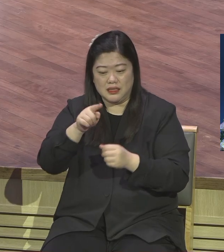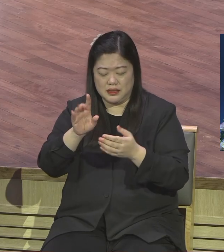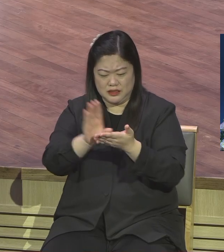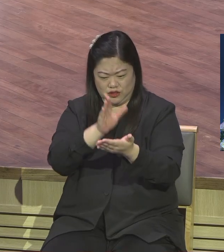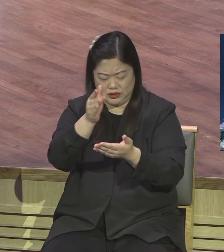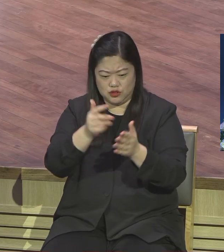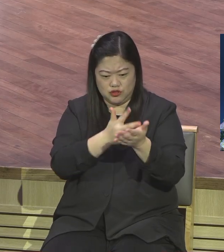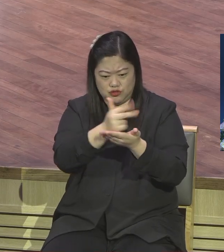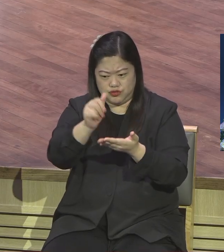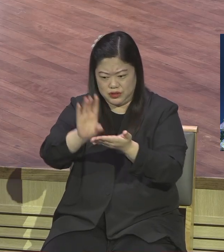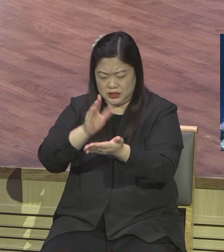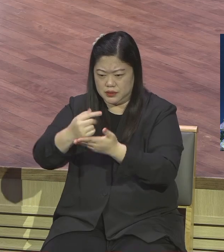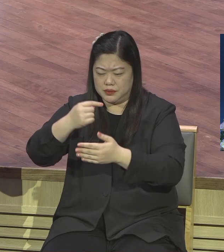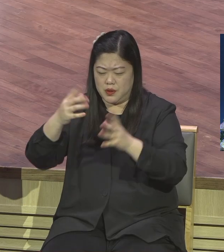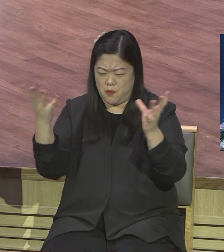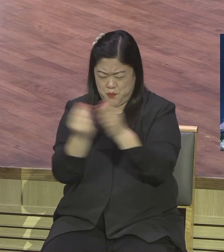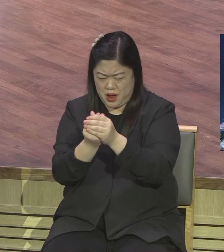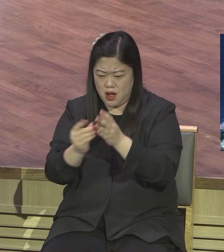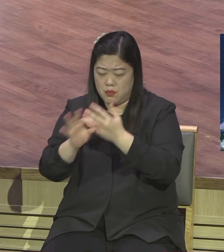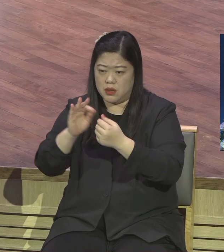질문도 없어요 무슨 질문이 있어요